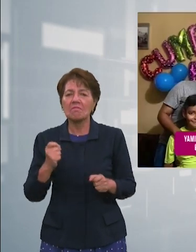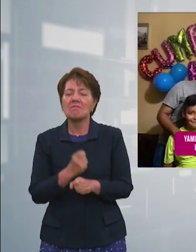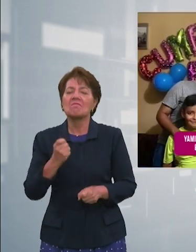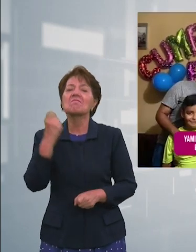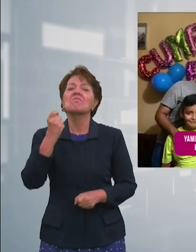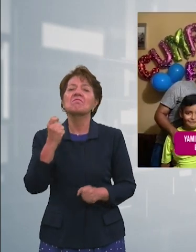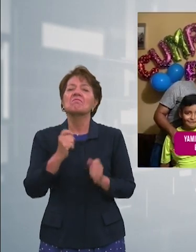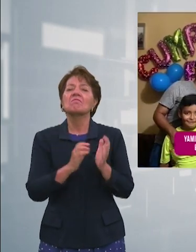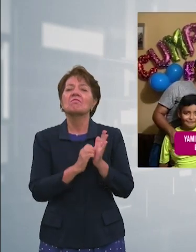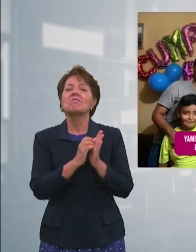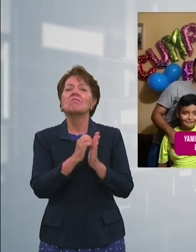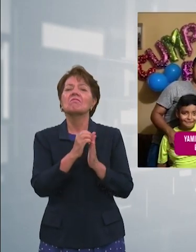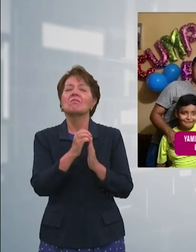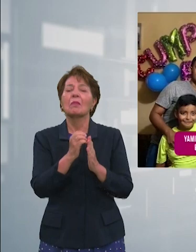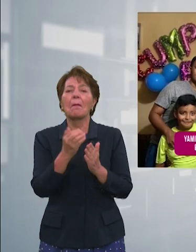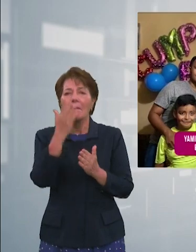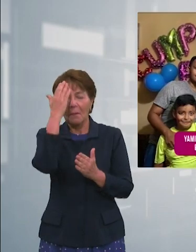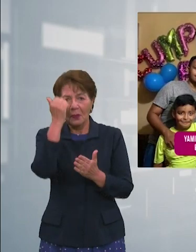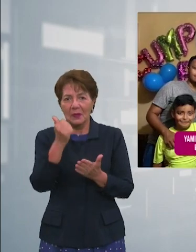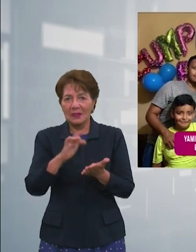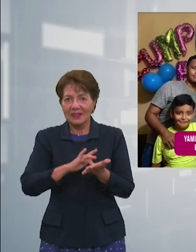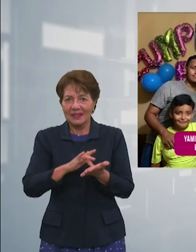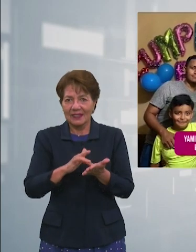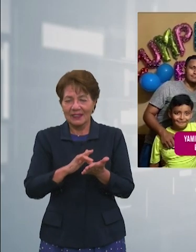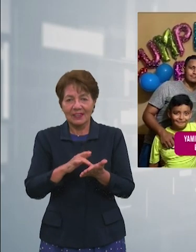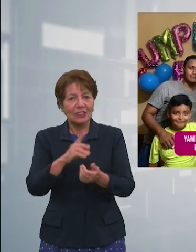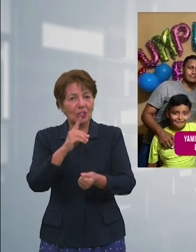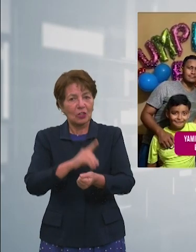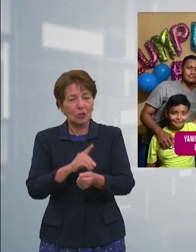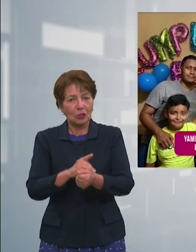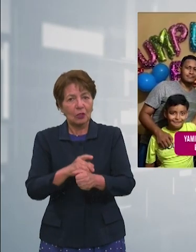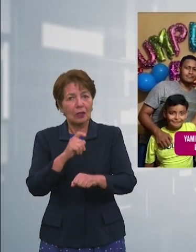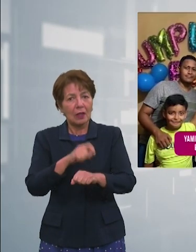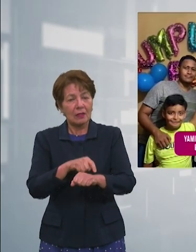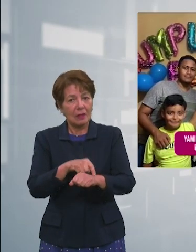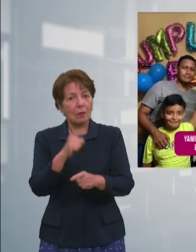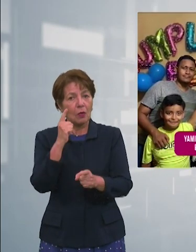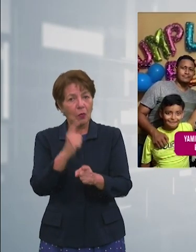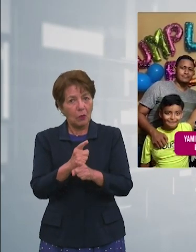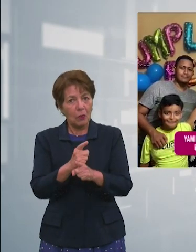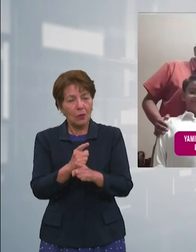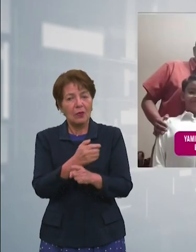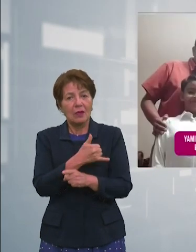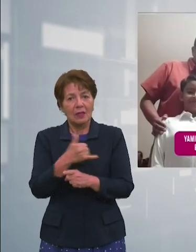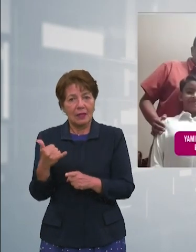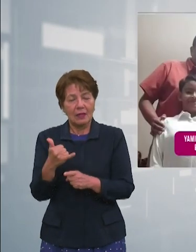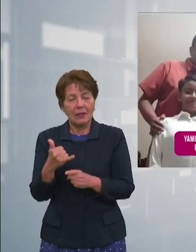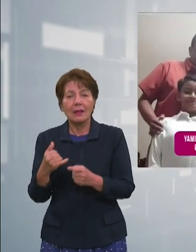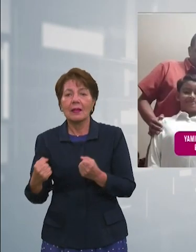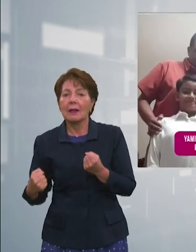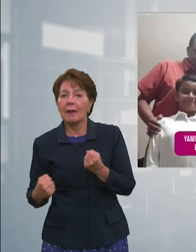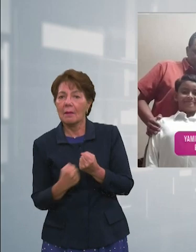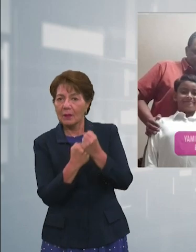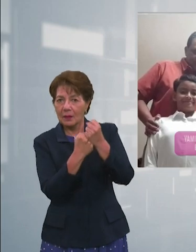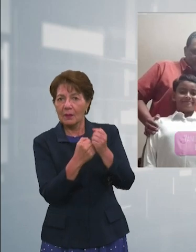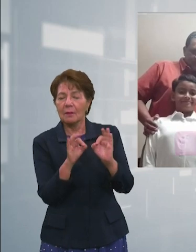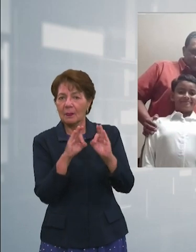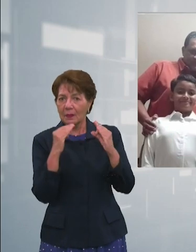todo porque han recibido atención médica a tiempo. Y sobre todo, han contado con el respaldo de la familia, que juega un